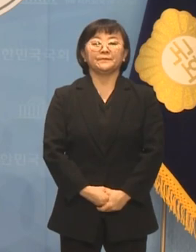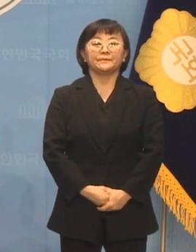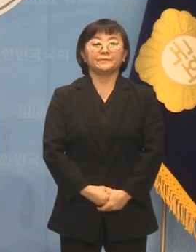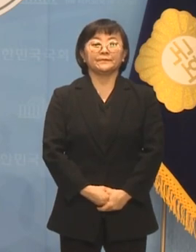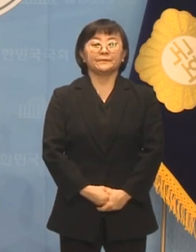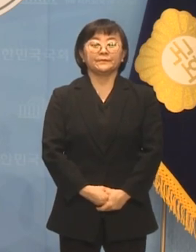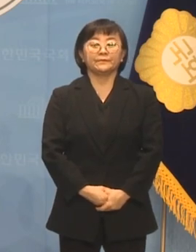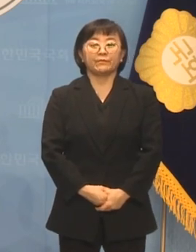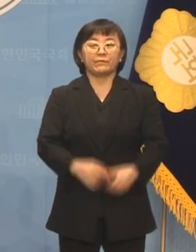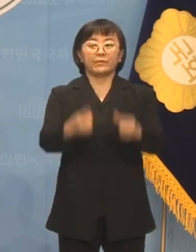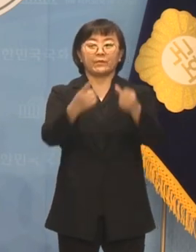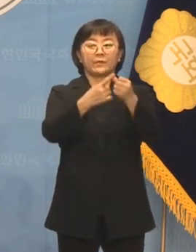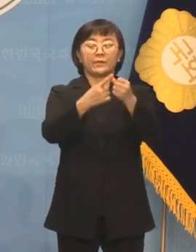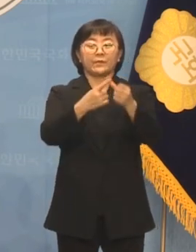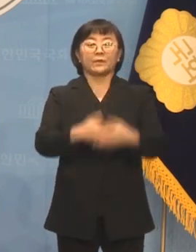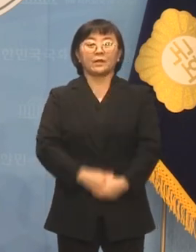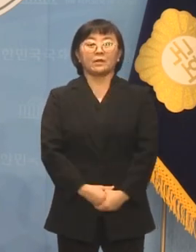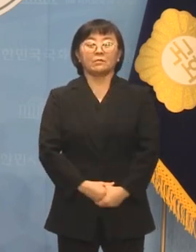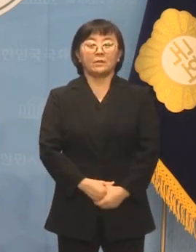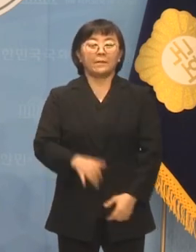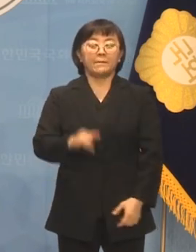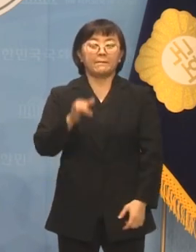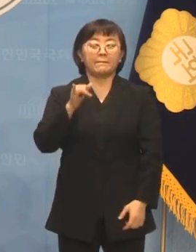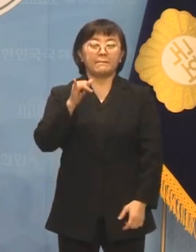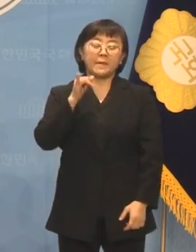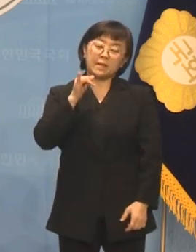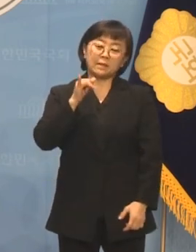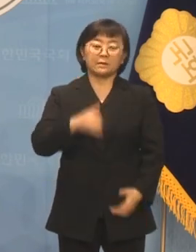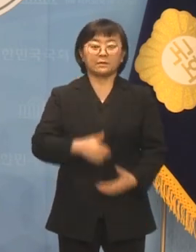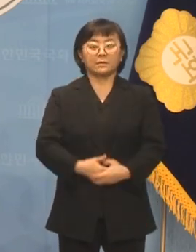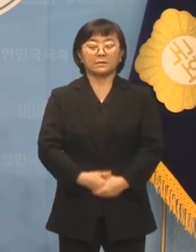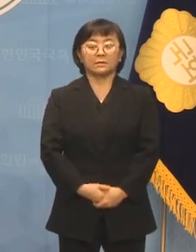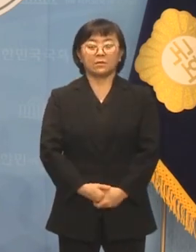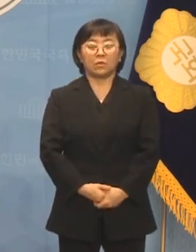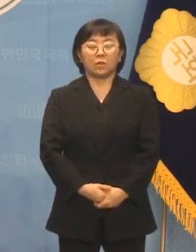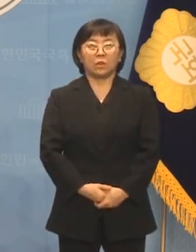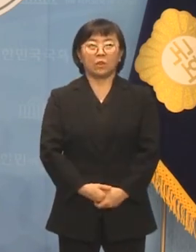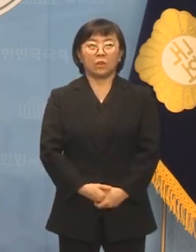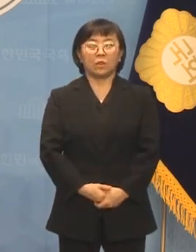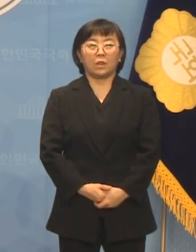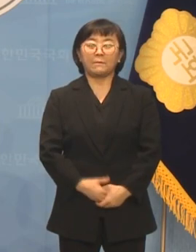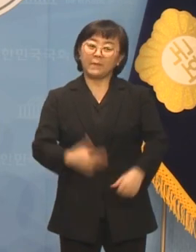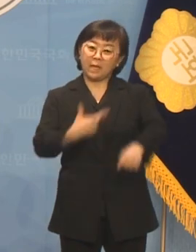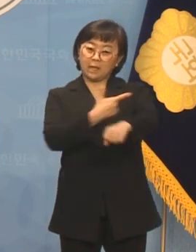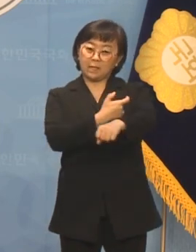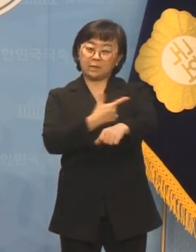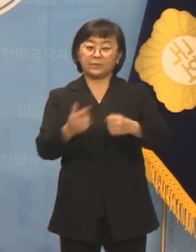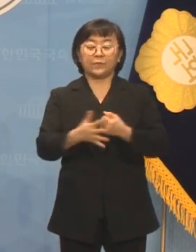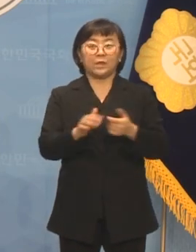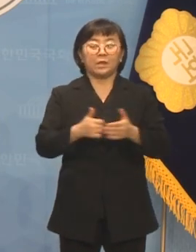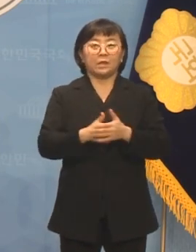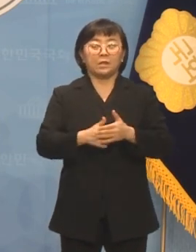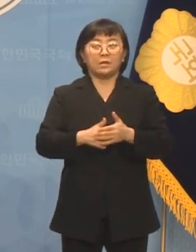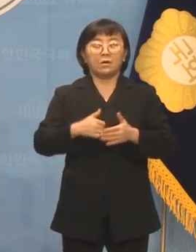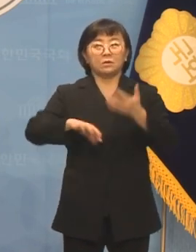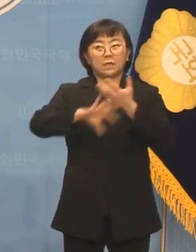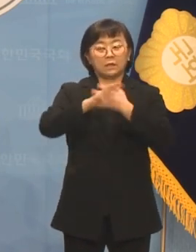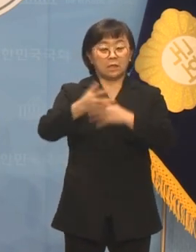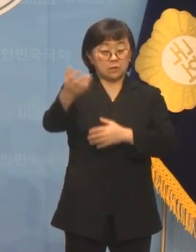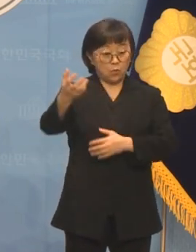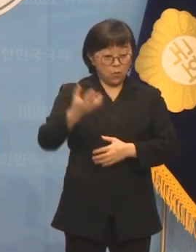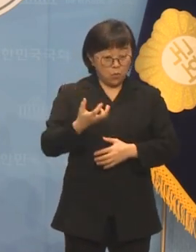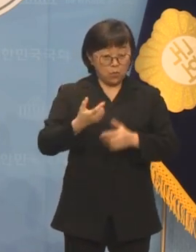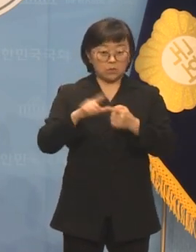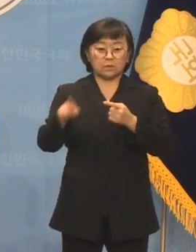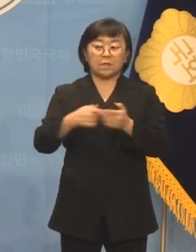첫 번째, 마약입니다. 저는 외국에서 밀수되고 있는 마약도 심각하게